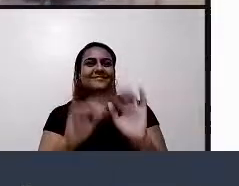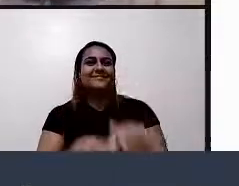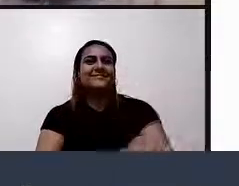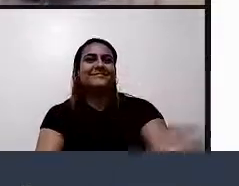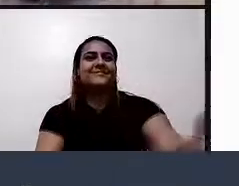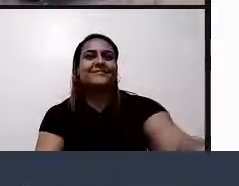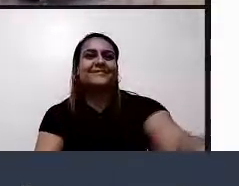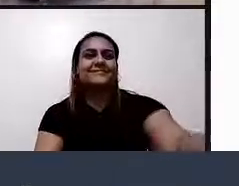semana tchau tchau tchau